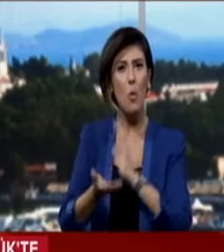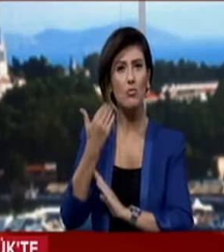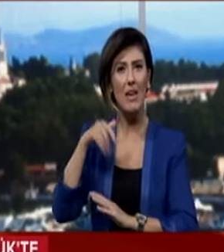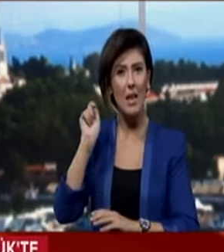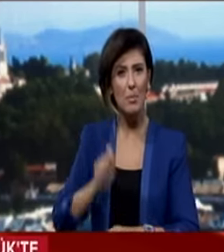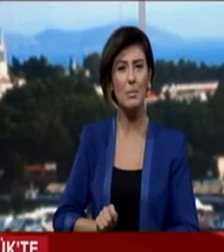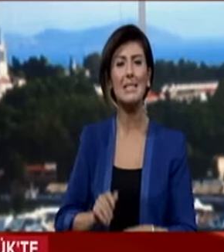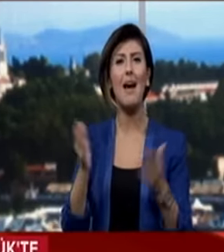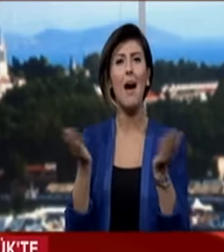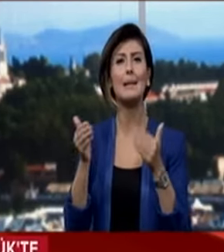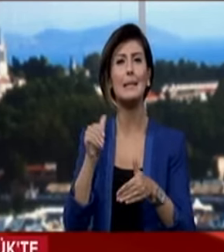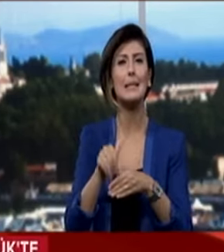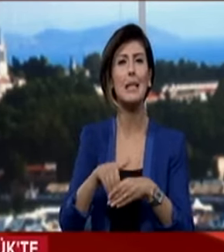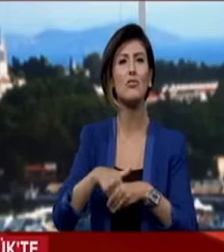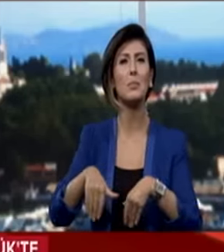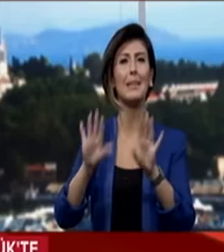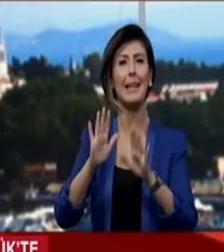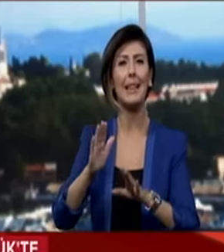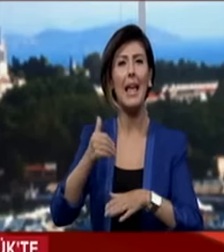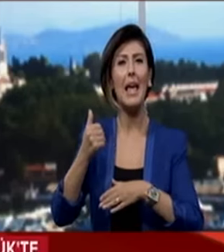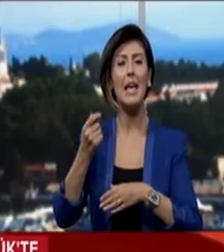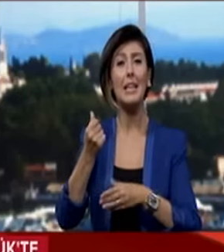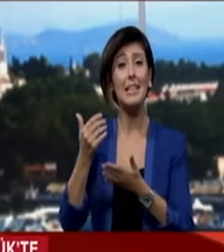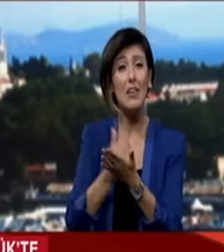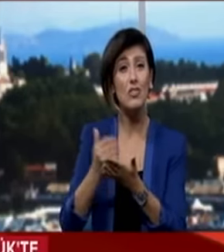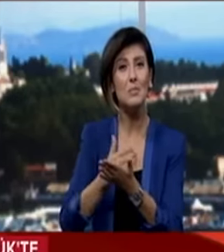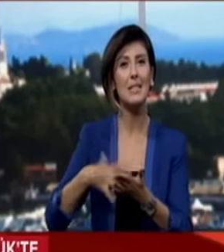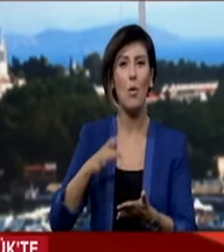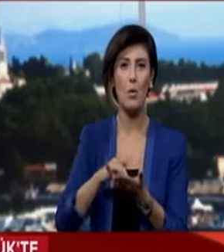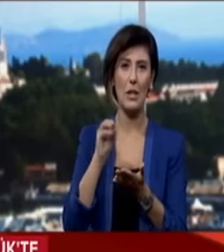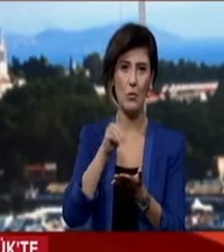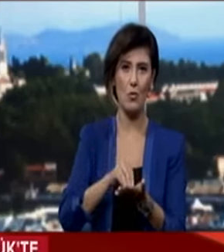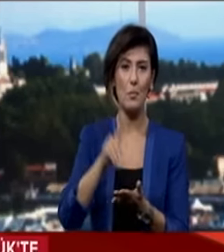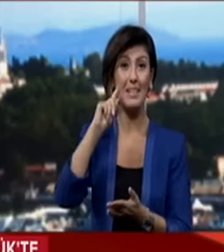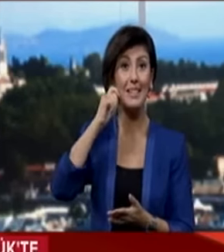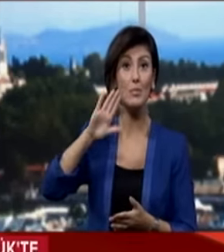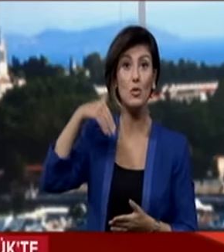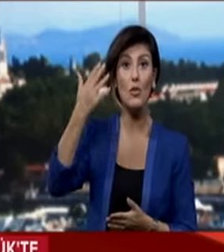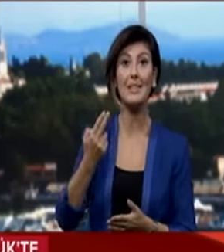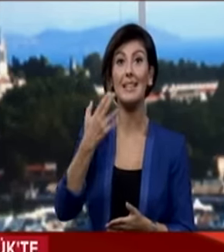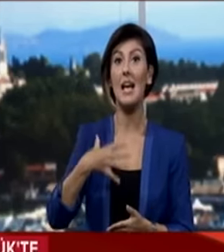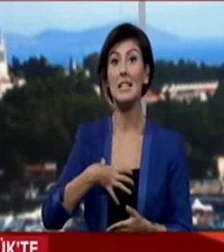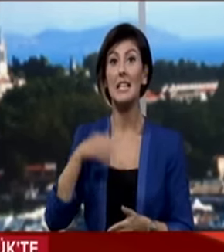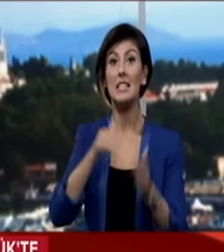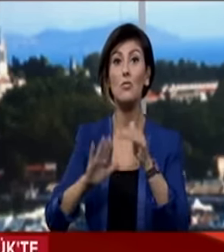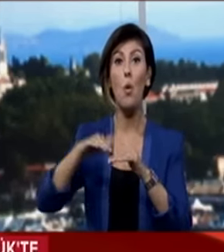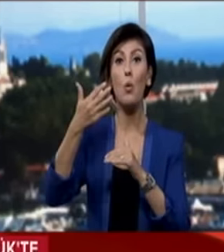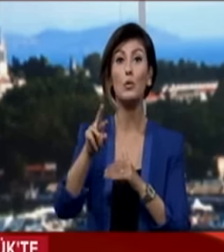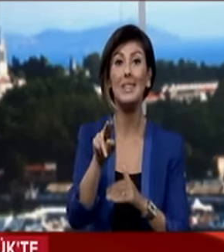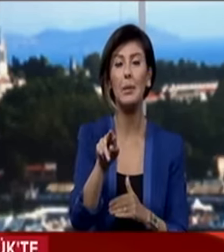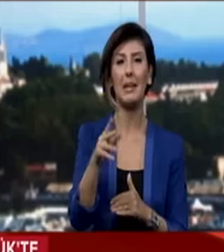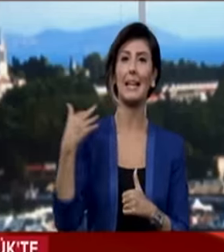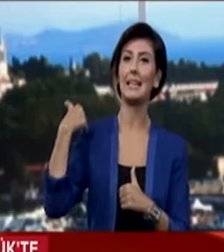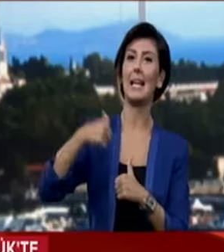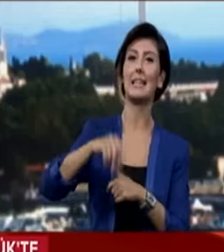yapılmasını artık seçim değil geçim istediklerini ortaya koyuyorlar. Bir Kasım'dan sonra da 7 Haziran seçimlerinden sonra olduğu gibi